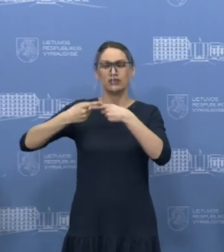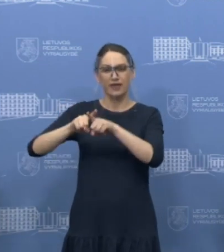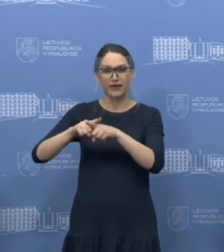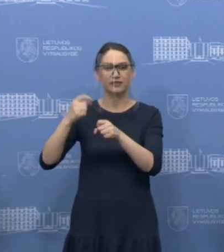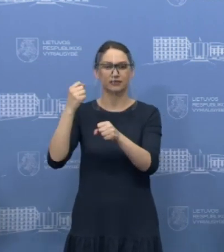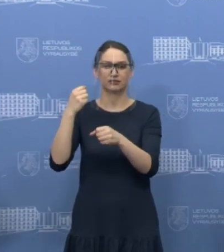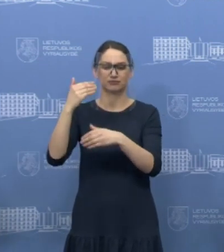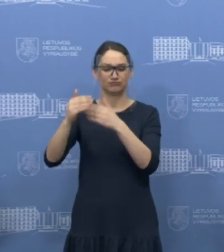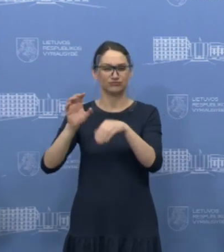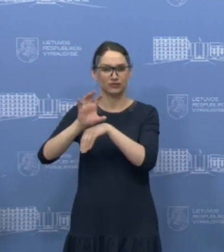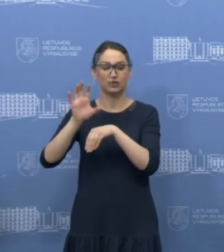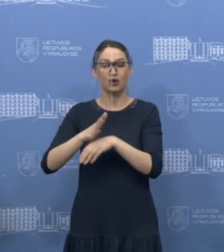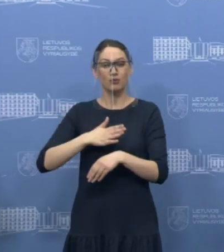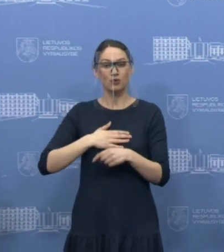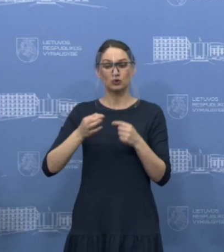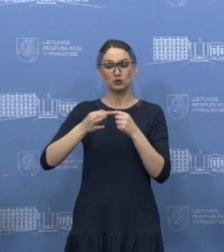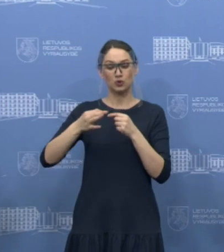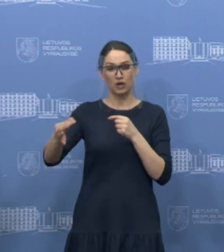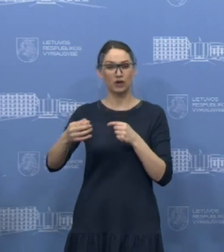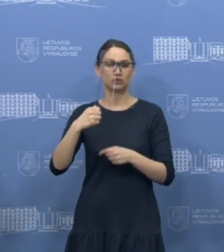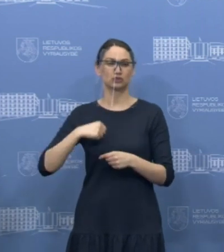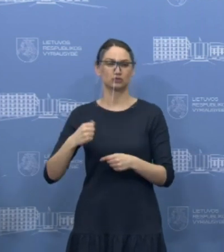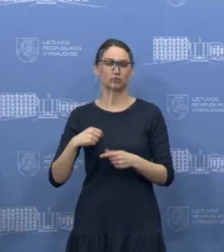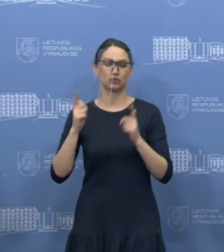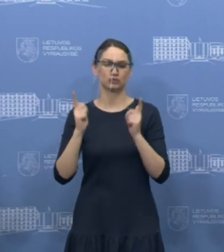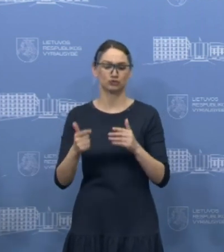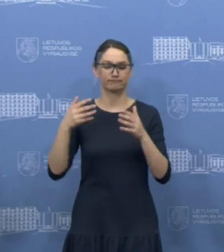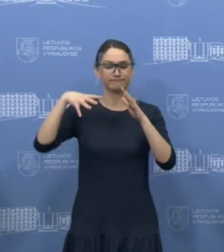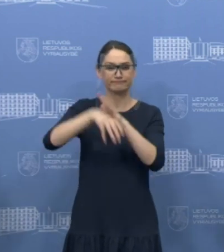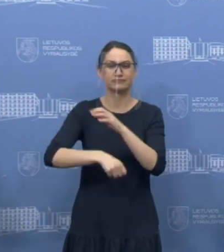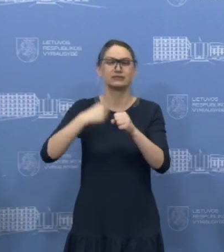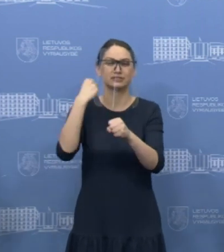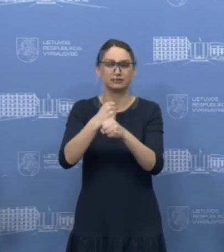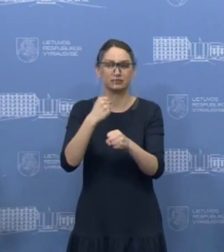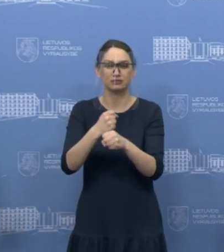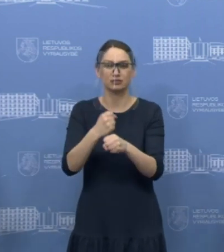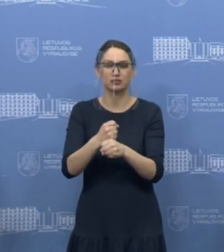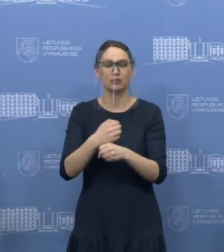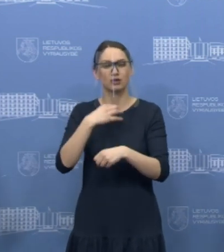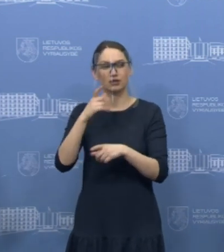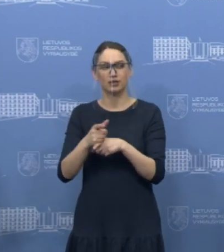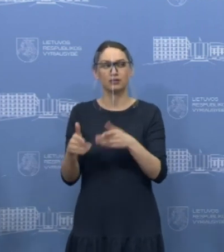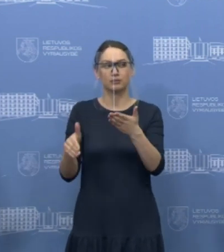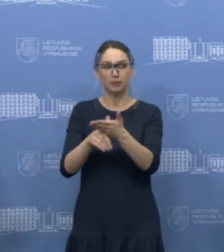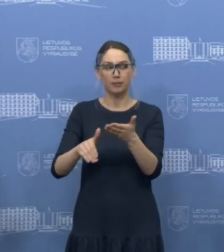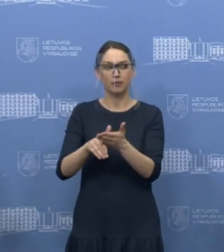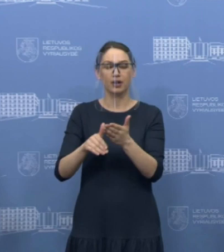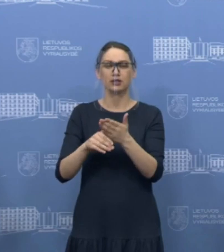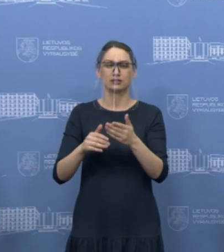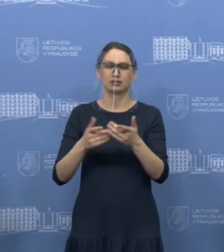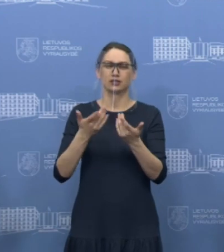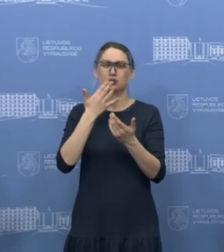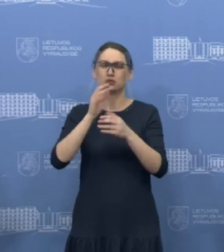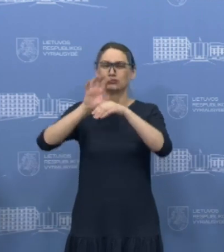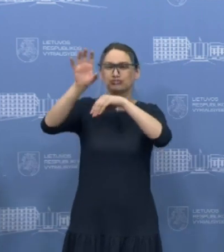gyventojai prisideda prie šios įrangos tiekimo tiek Lietuvai, tiek ir visam pasauliu.